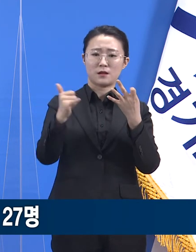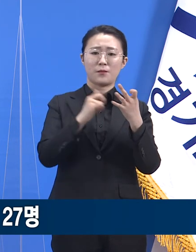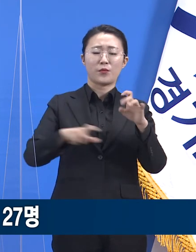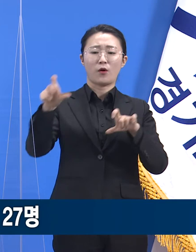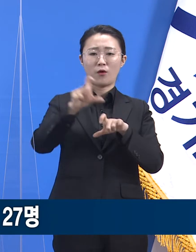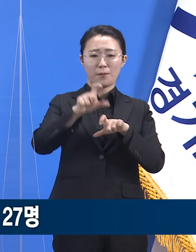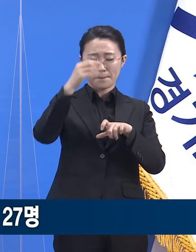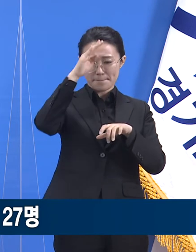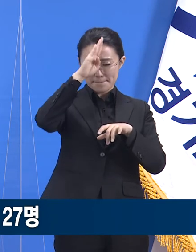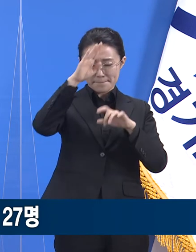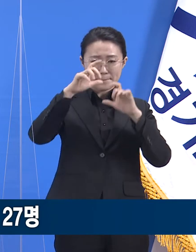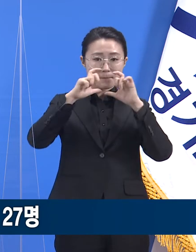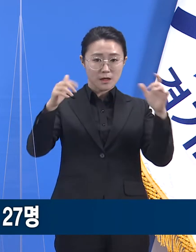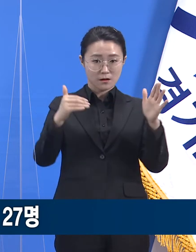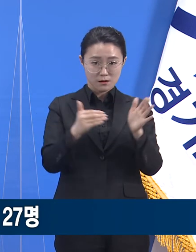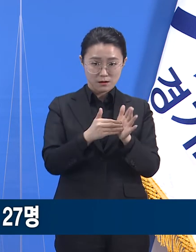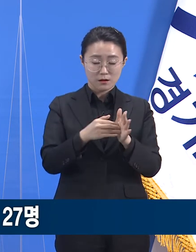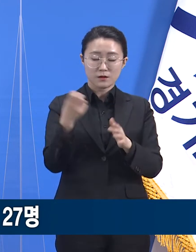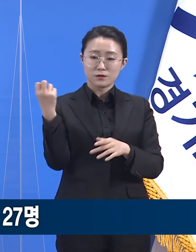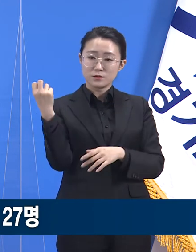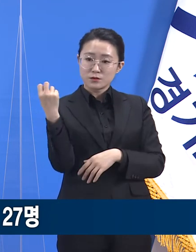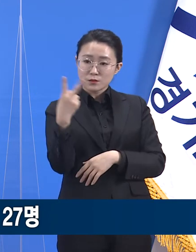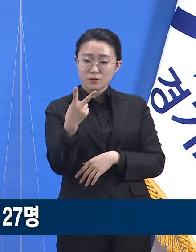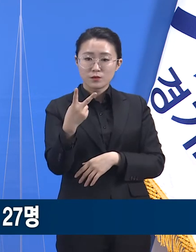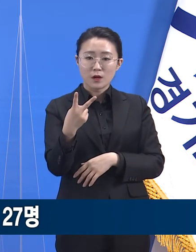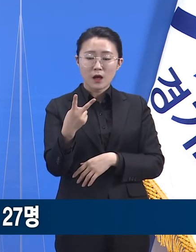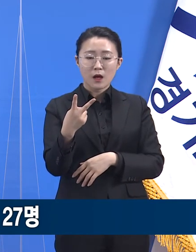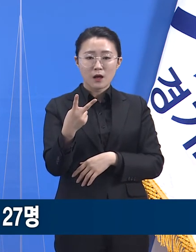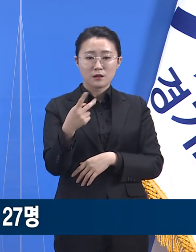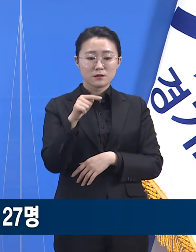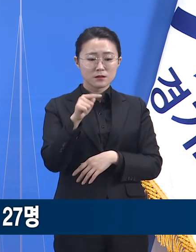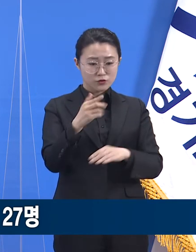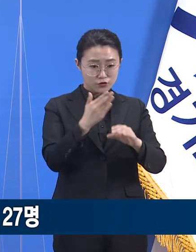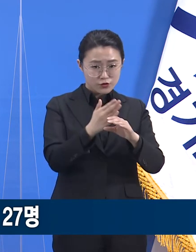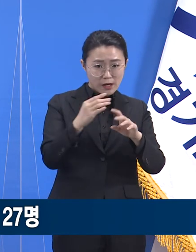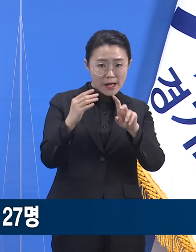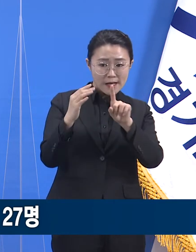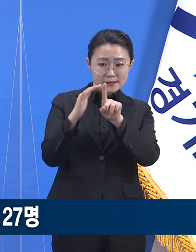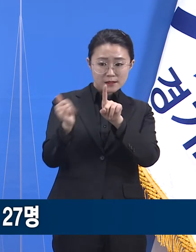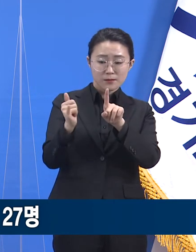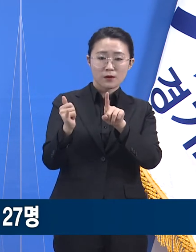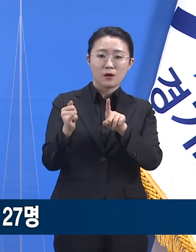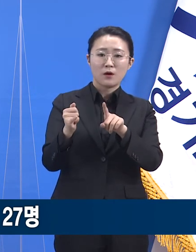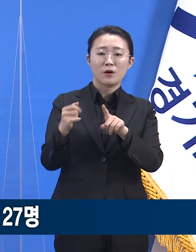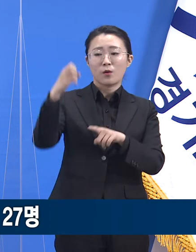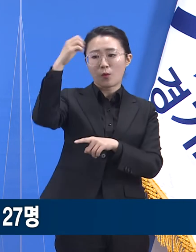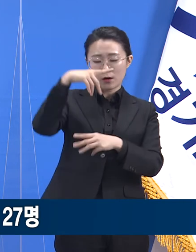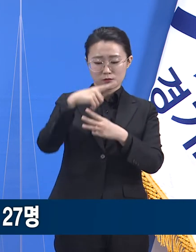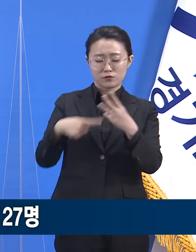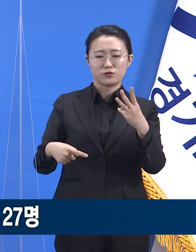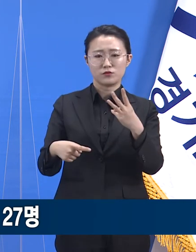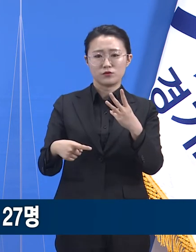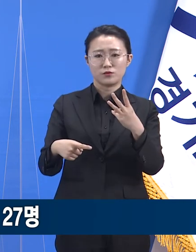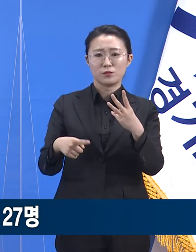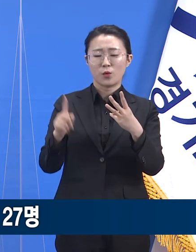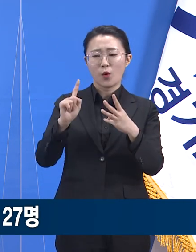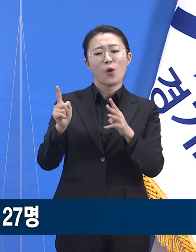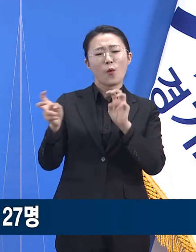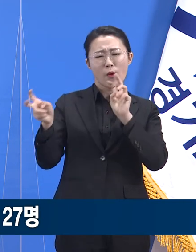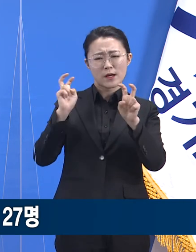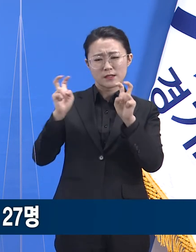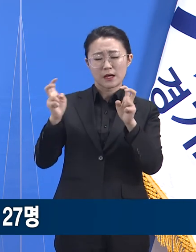또한 확진 판정을 받은 대학교 학생 중 한 명은 광주시 소재 사업장에서 근무했던 것이 확인되었고